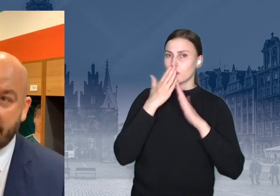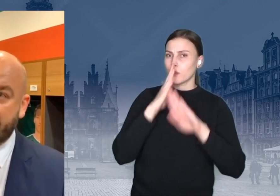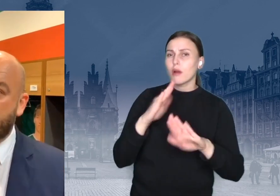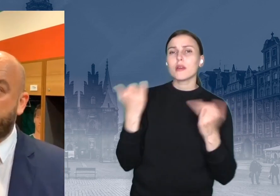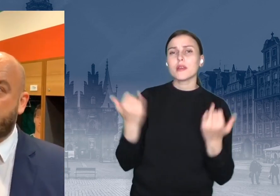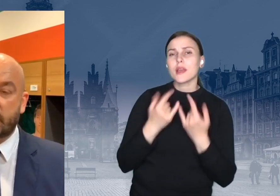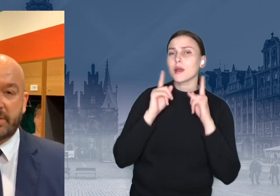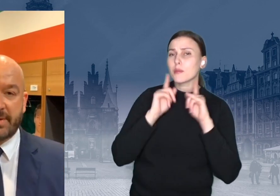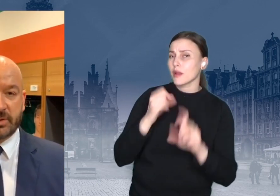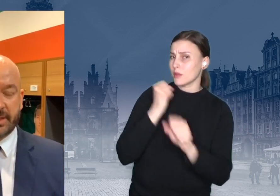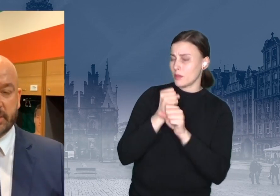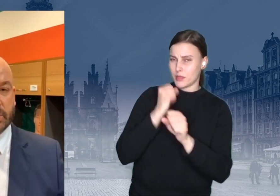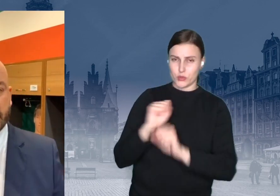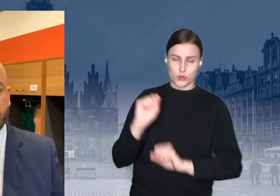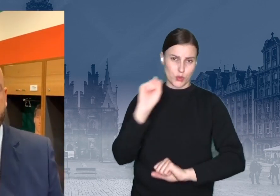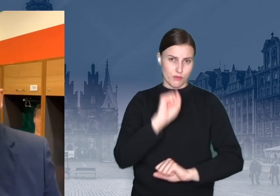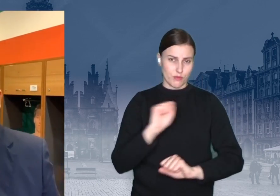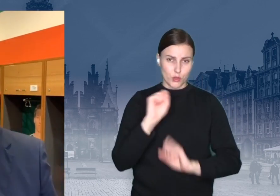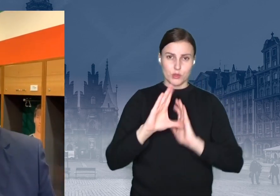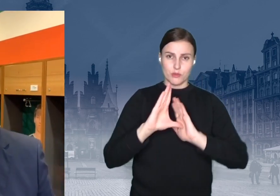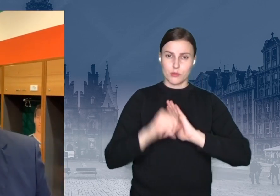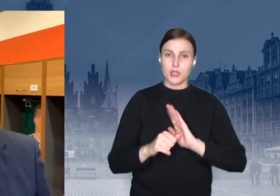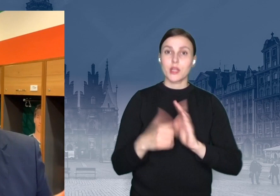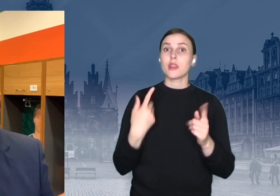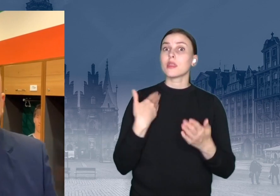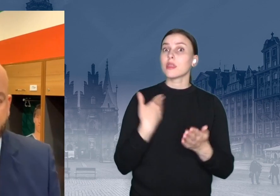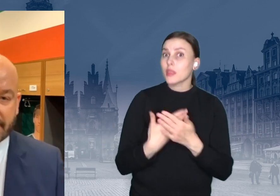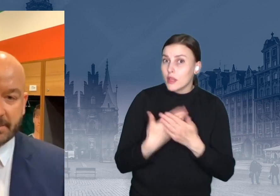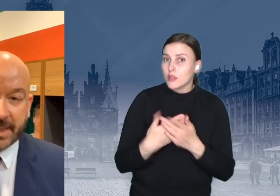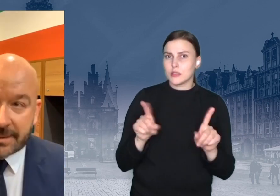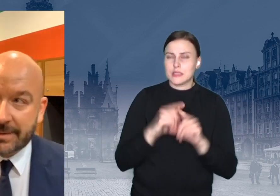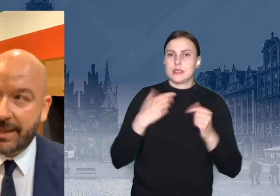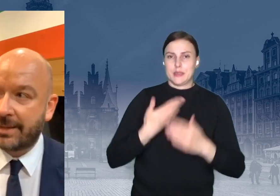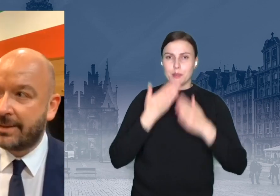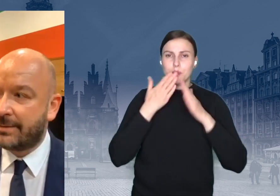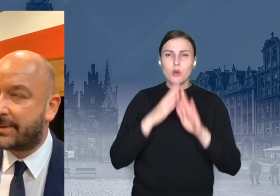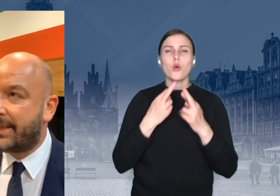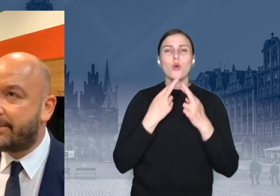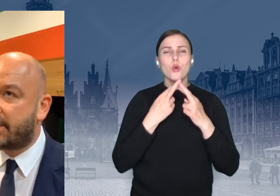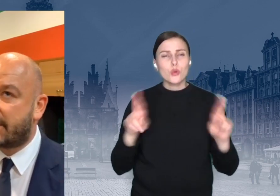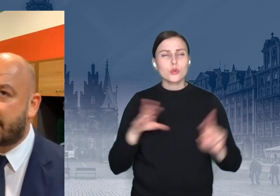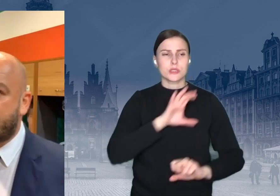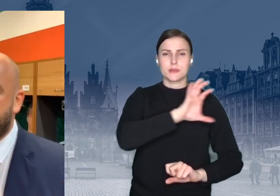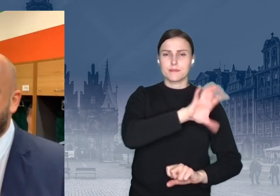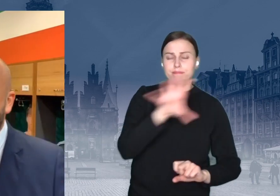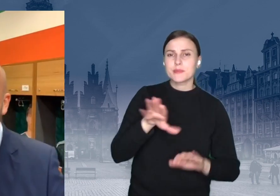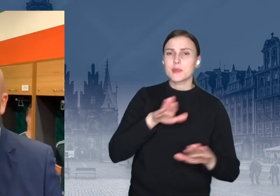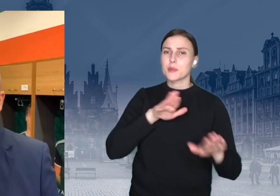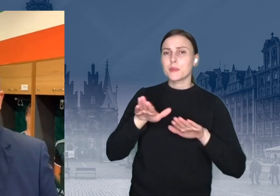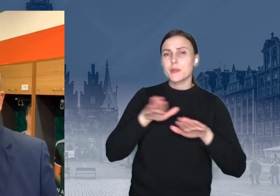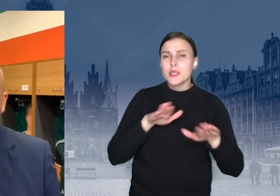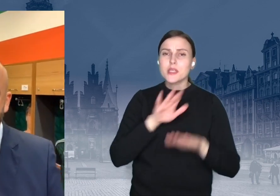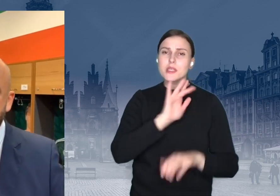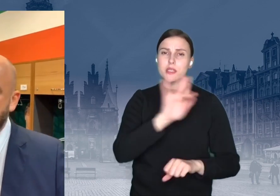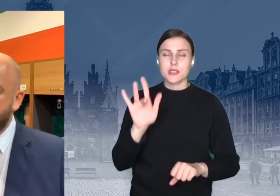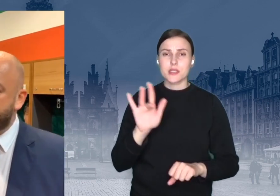tym mieście mamy, dlatego pokazuję wam ostatnio różne nasze obiekty, miejsca, wydaje mi się, że za każdym razem jesteśmy